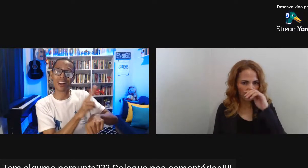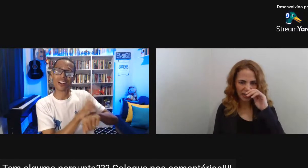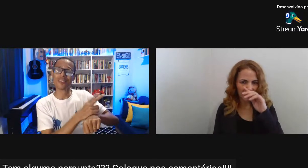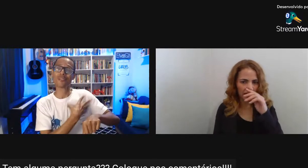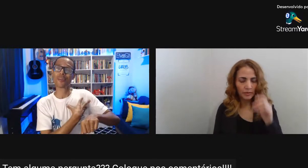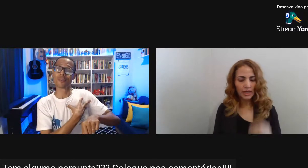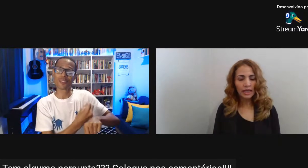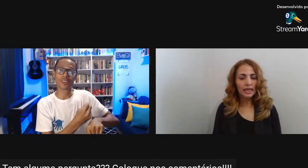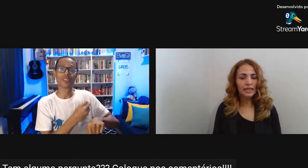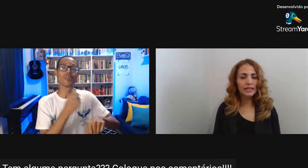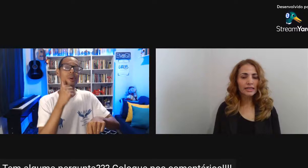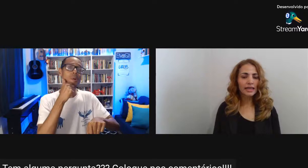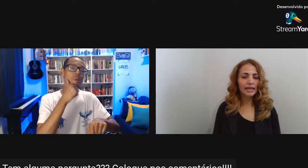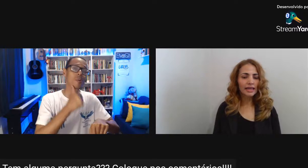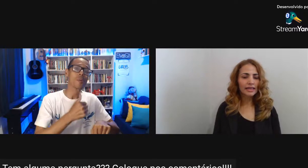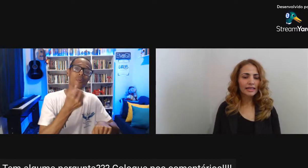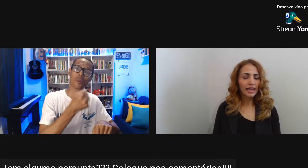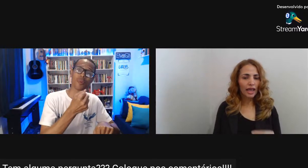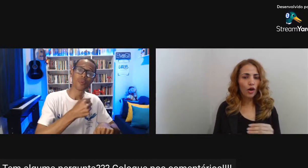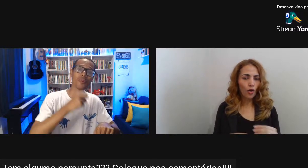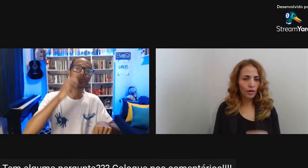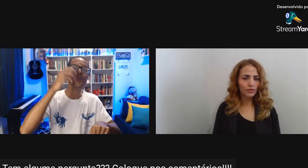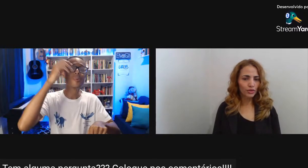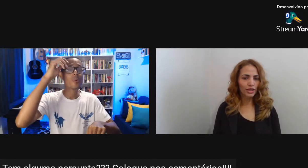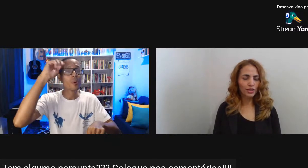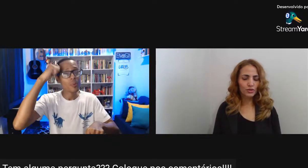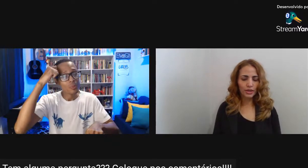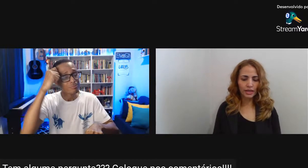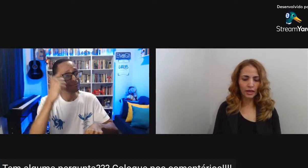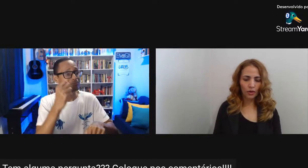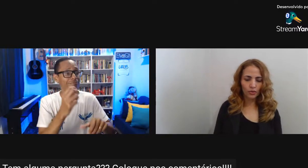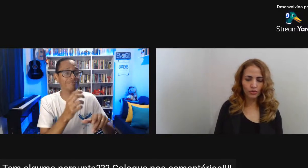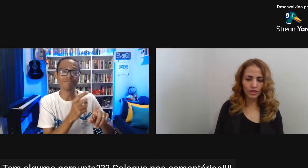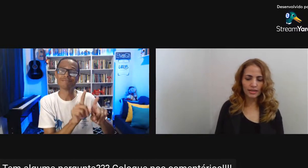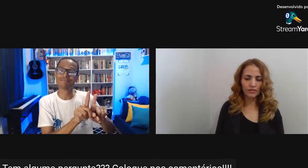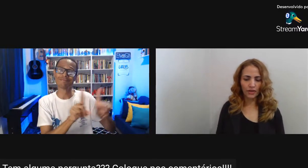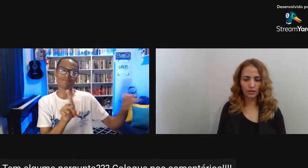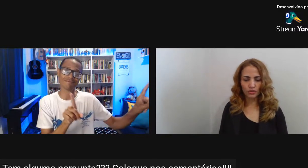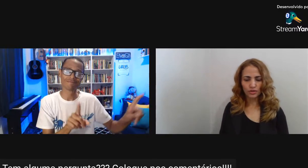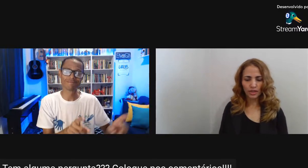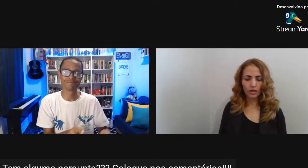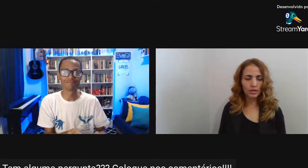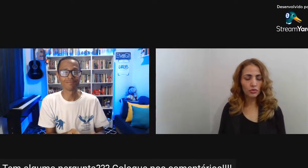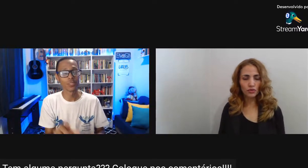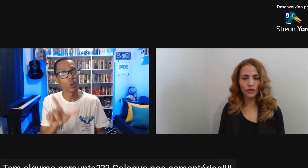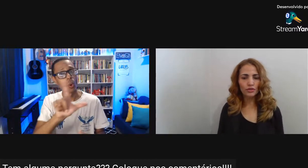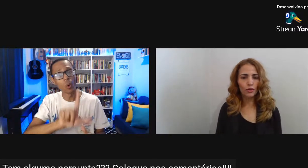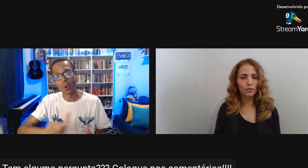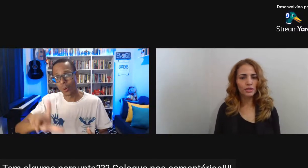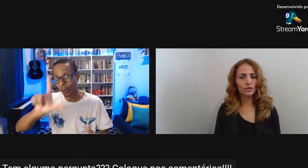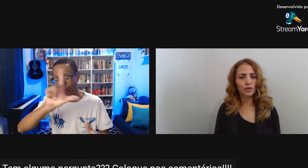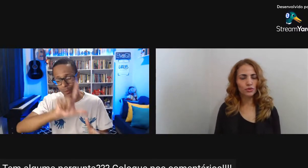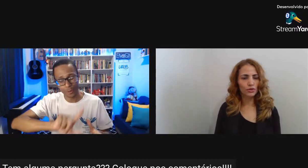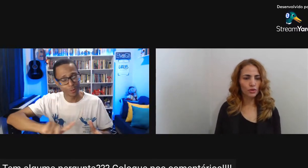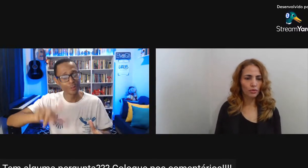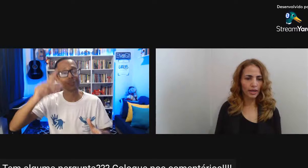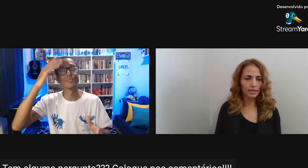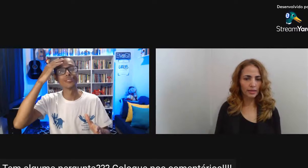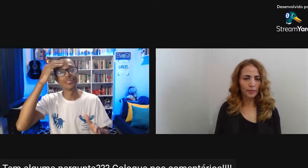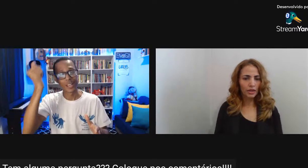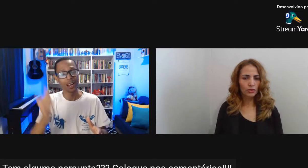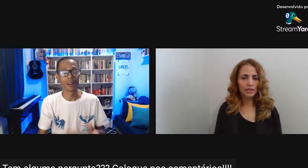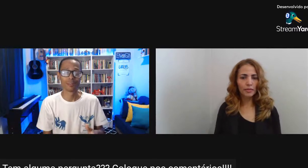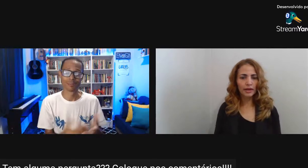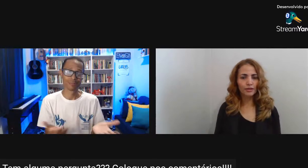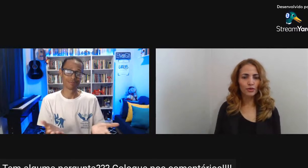Mulher negra E é óbvio Que isso cria Alguns desafetos Nós temos visto Algumas situações Como